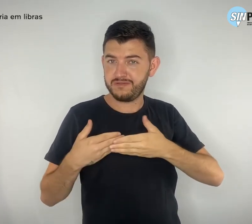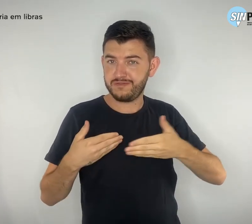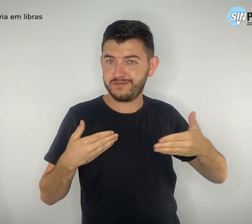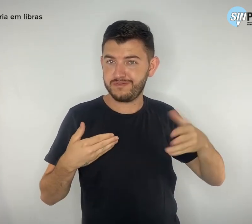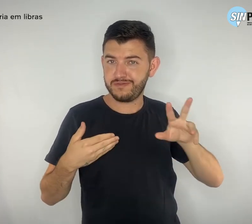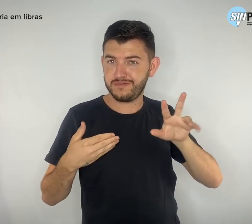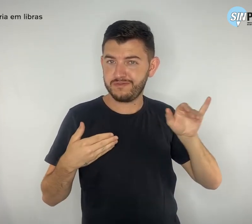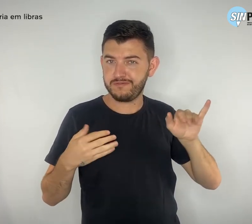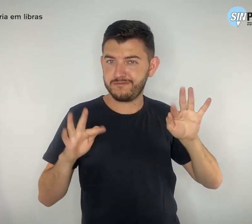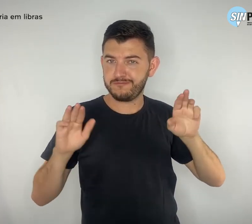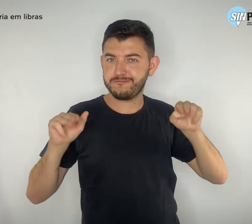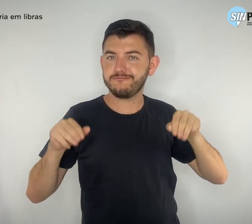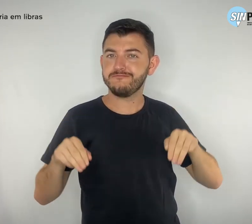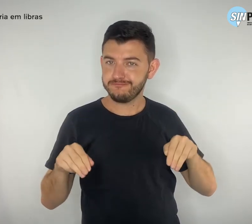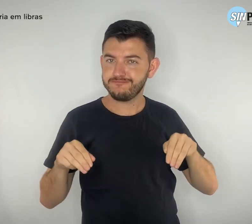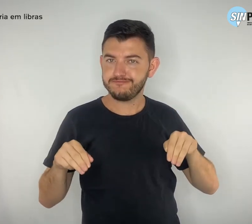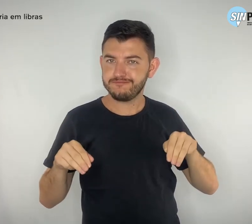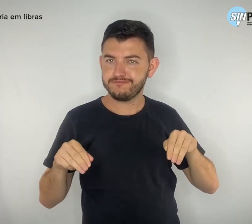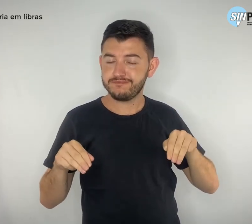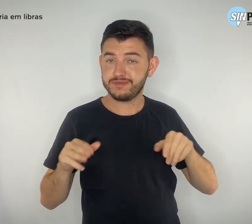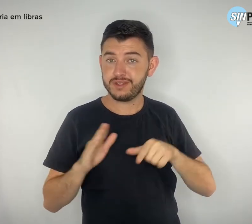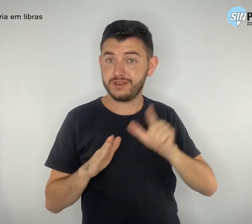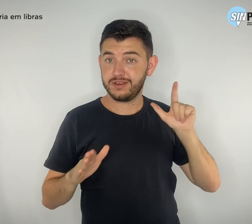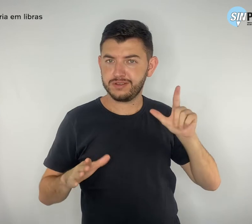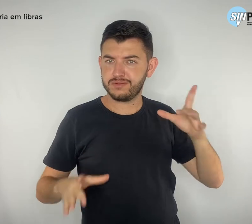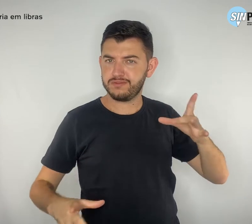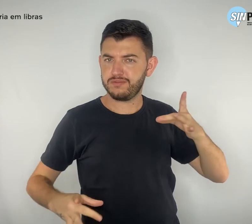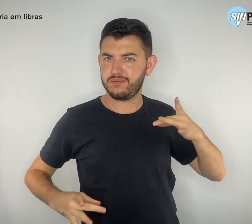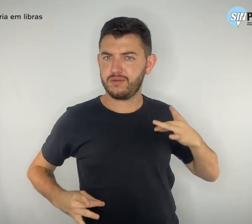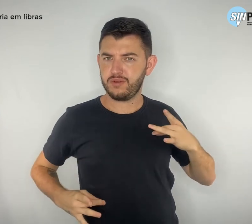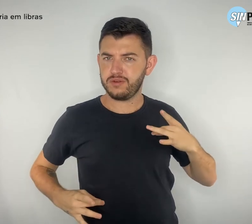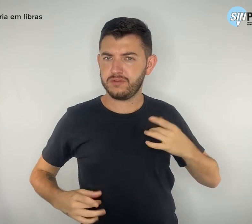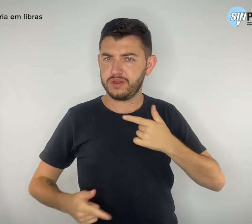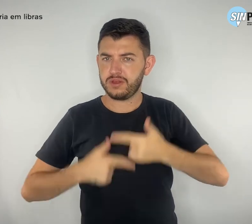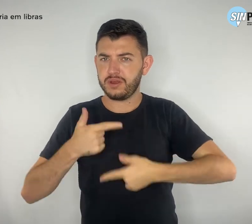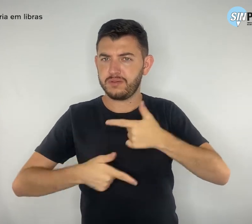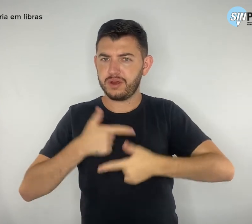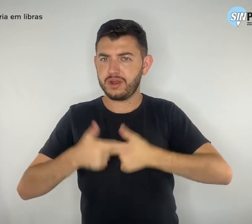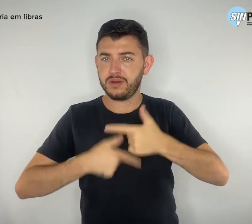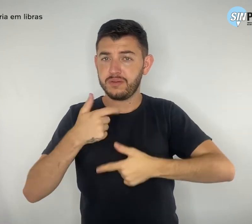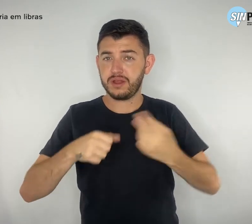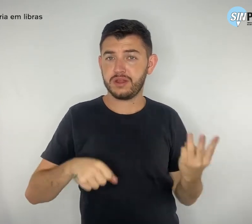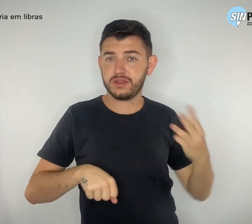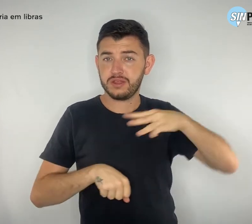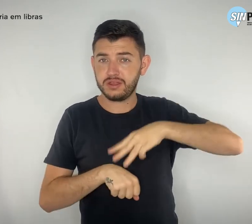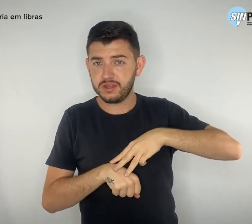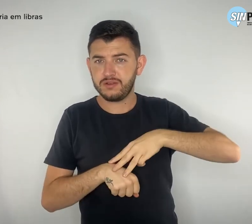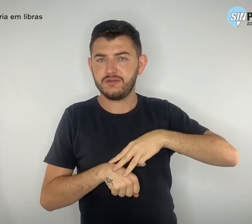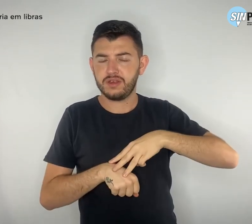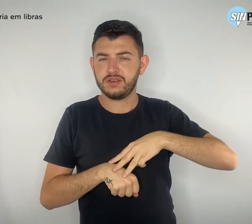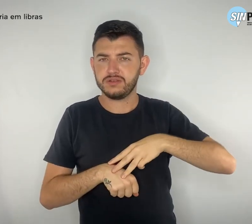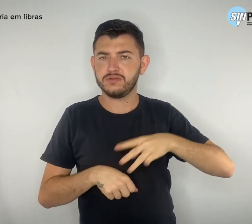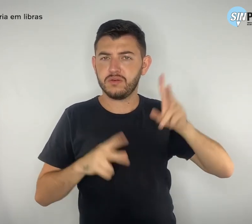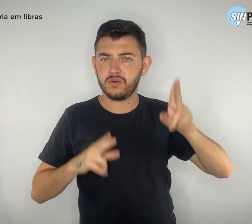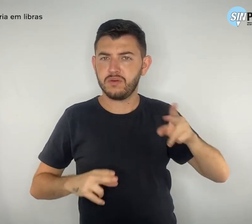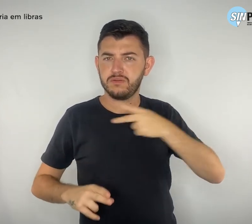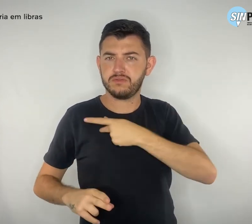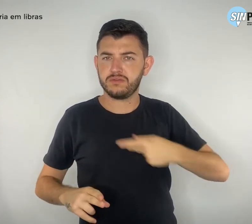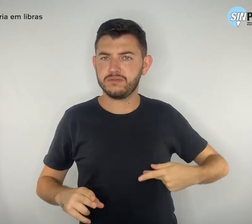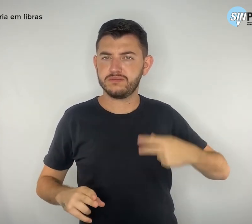Antes mesmo de tomar posse para seu terceiro mandato como presidente da República, Lula sinaliza que a